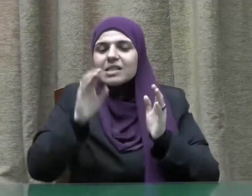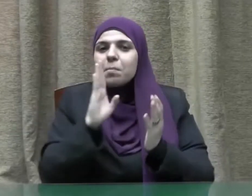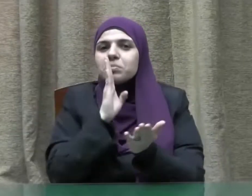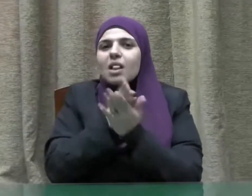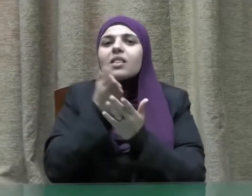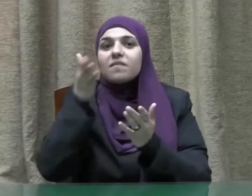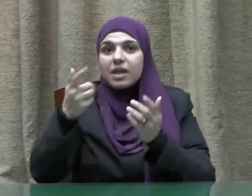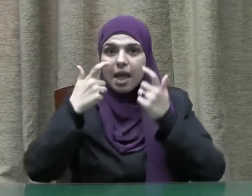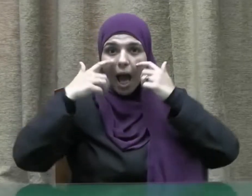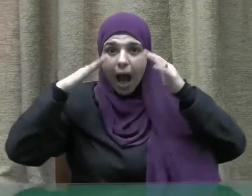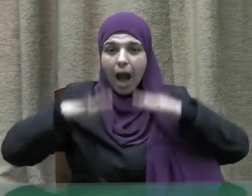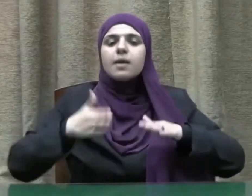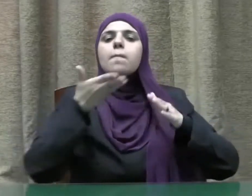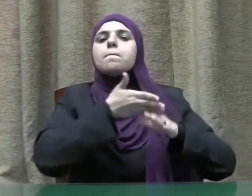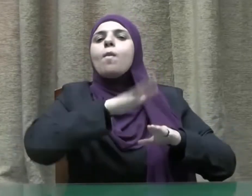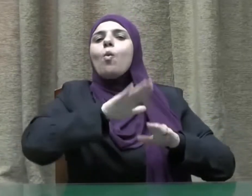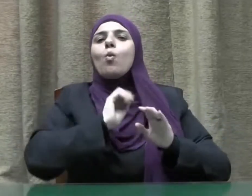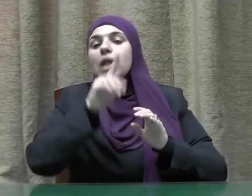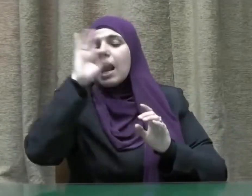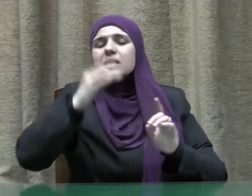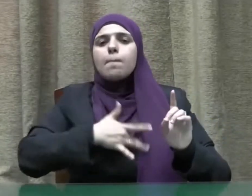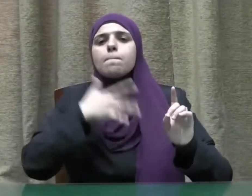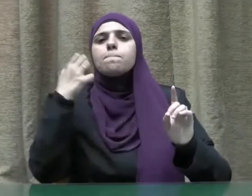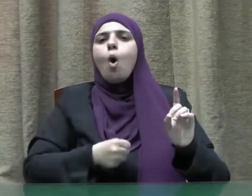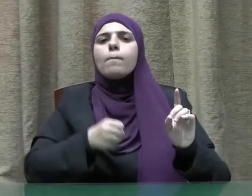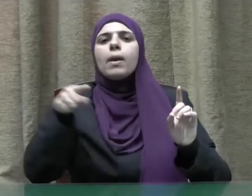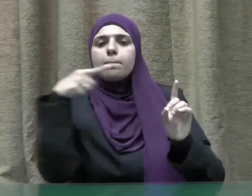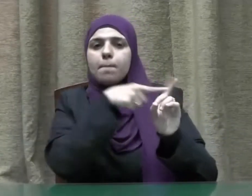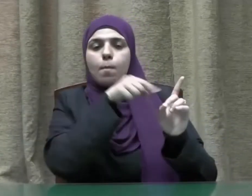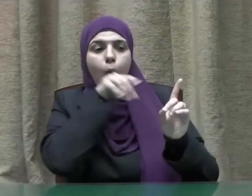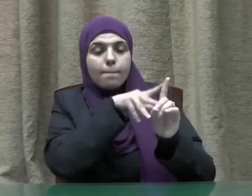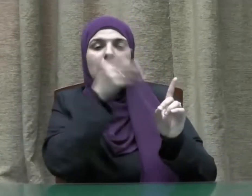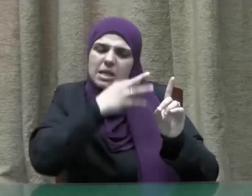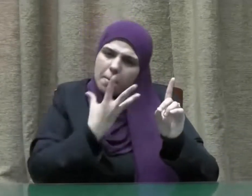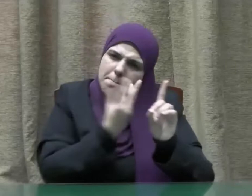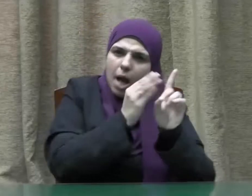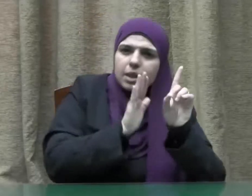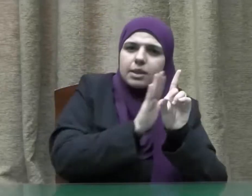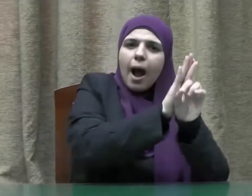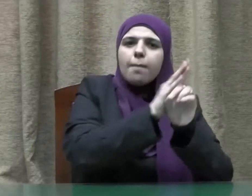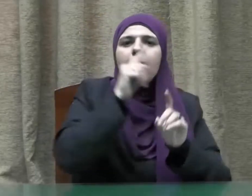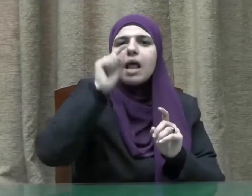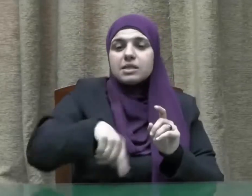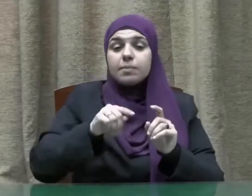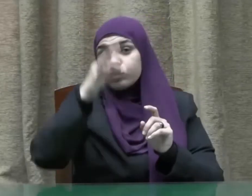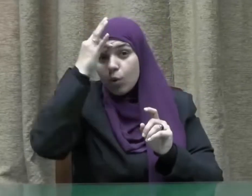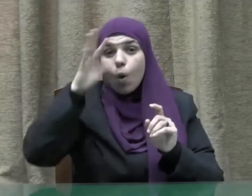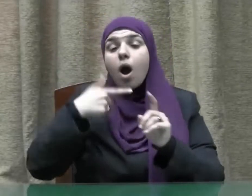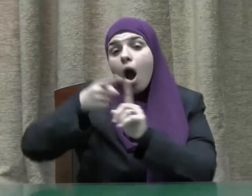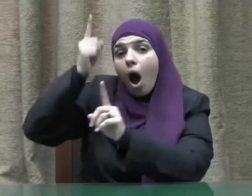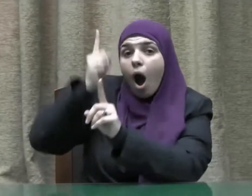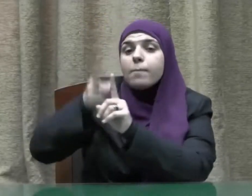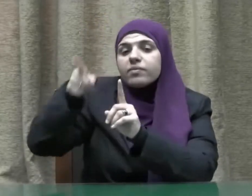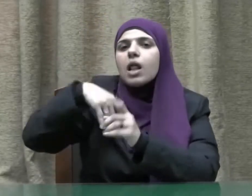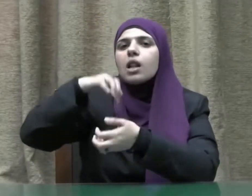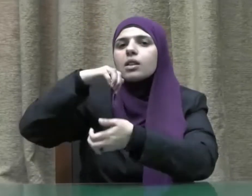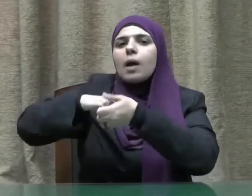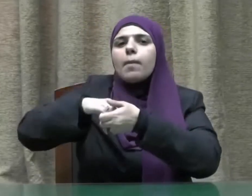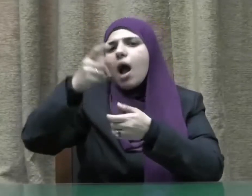وسلم وهو حي ليؤمنن به ولينصرنه وأمره أن يأخذ الميثاق